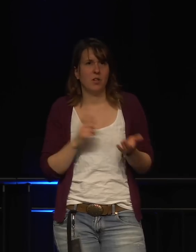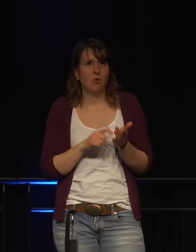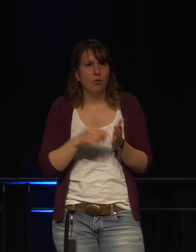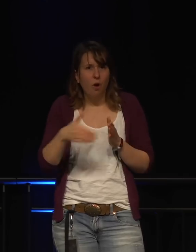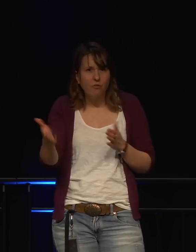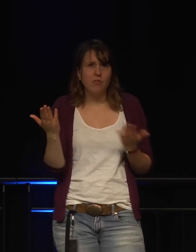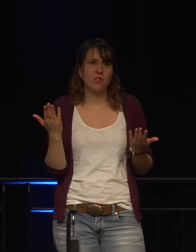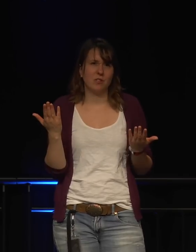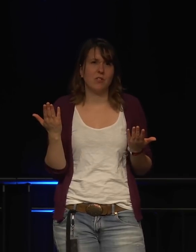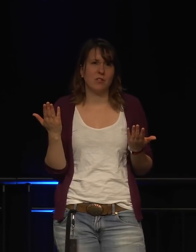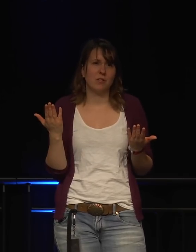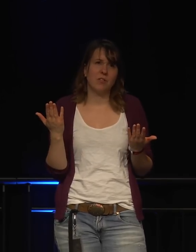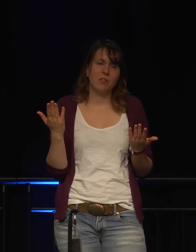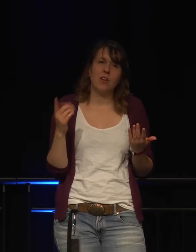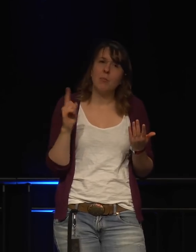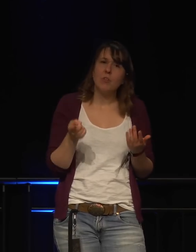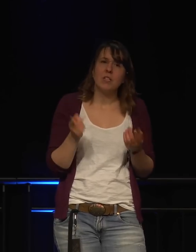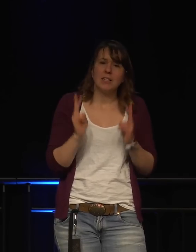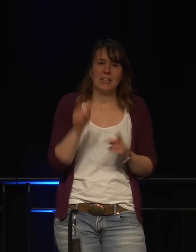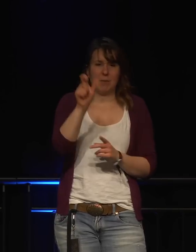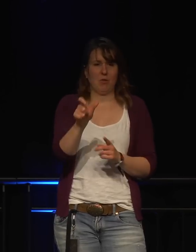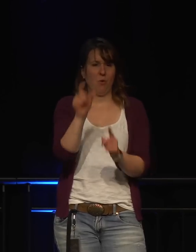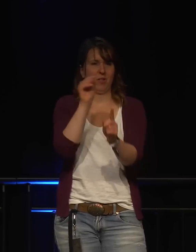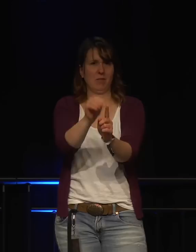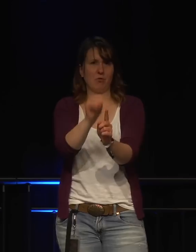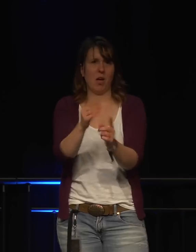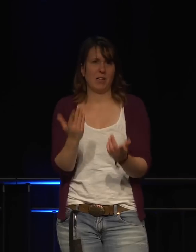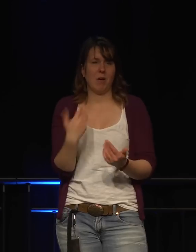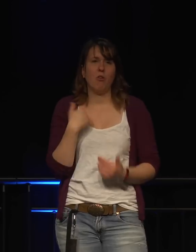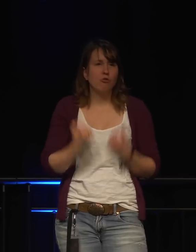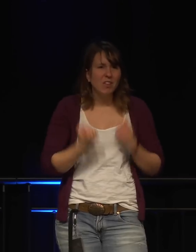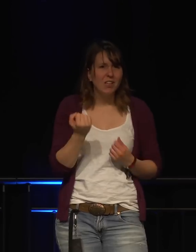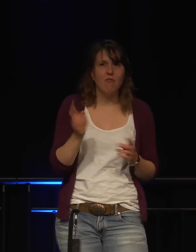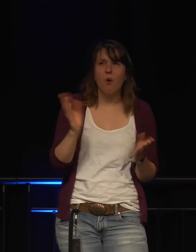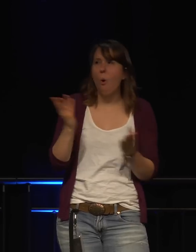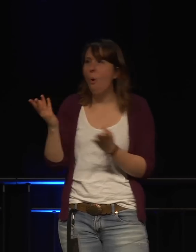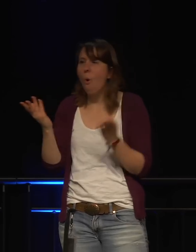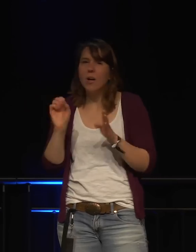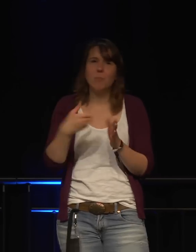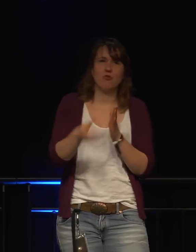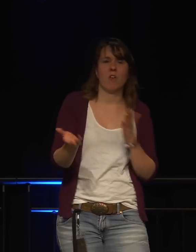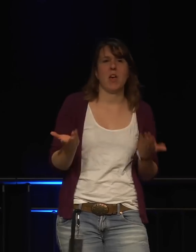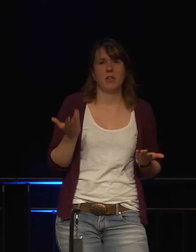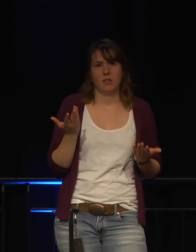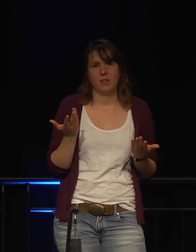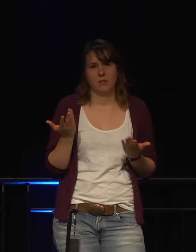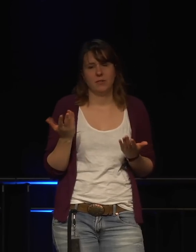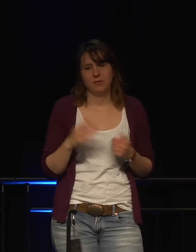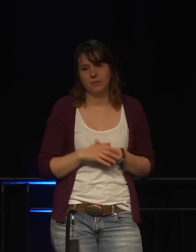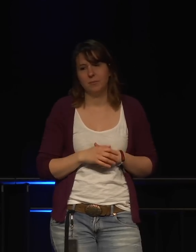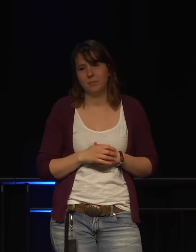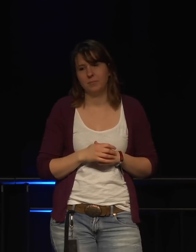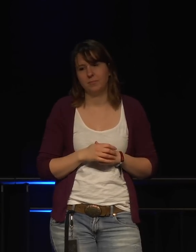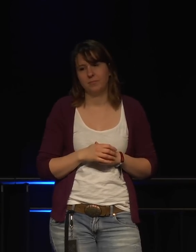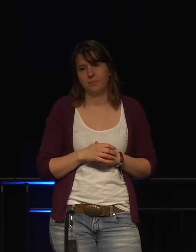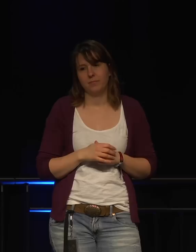Weil eines der schwierigsten Dinge überhaupt ist, ist bei dem jeweiligen Produzenten herauszufinden, wer überhaupt dafür zuständig ist